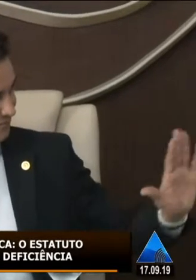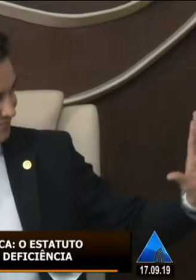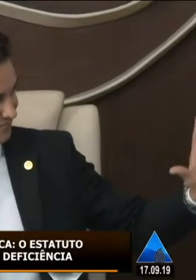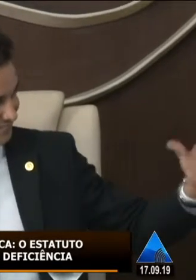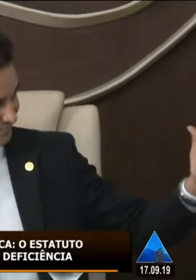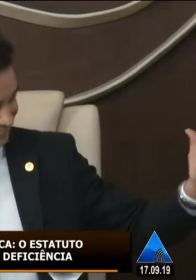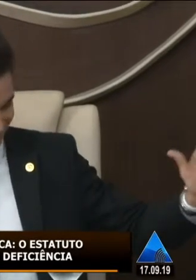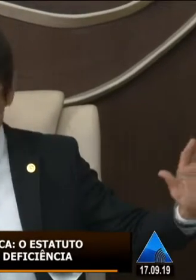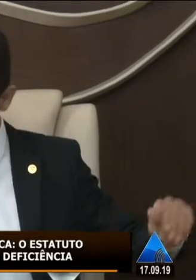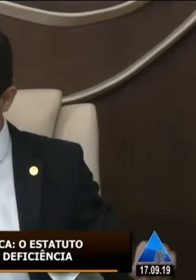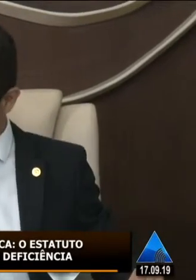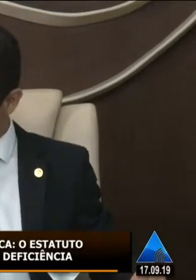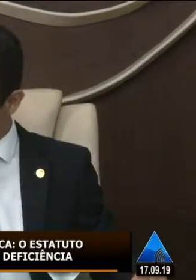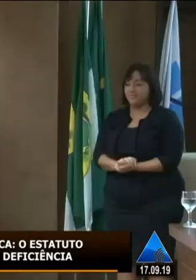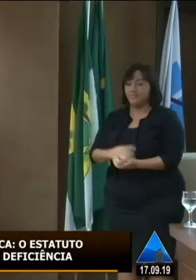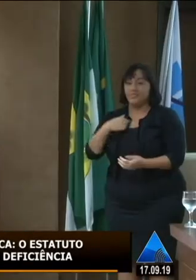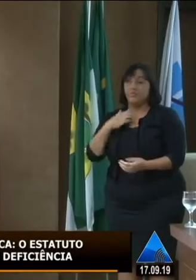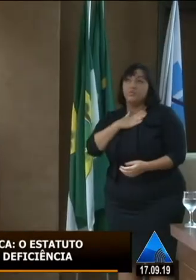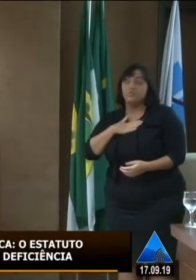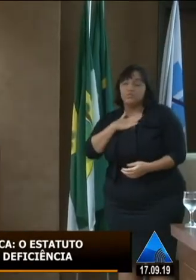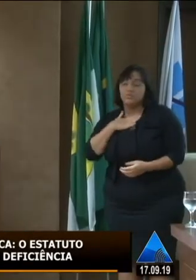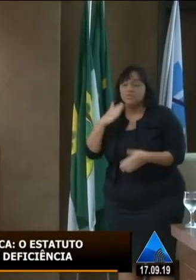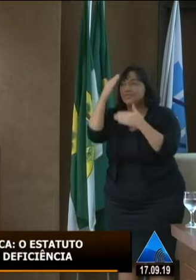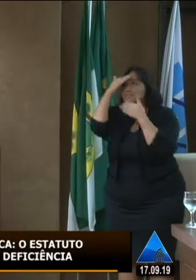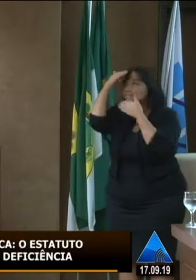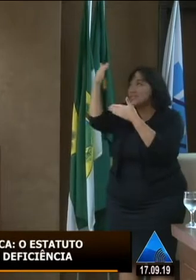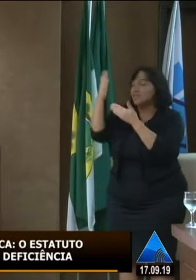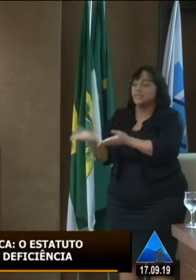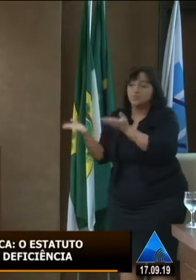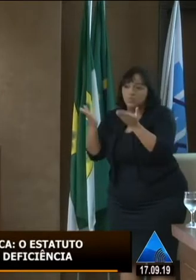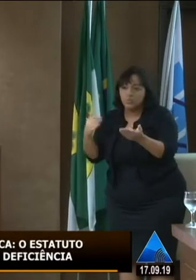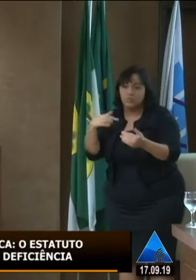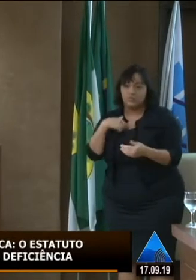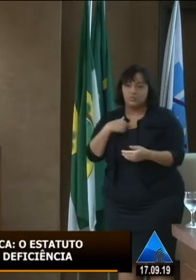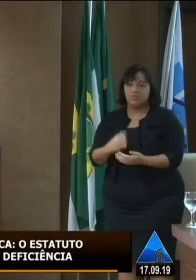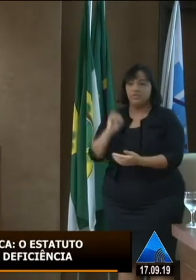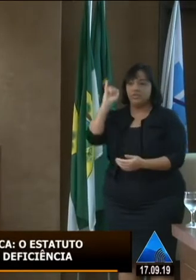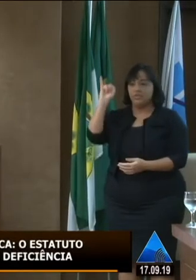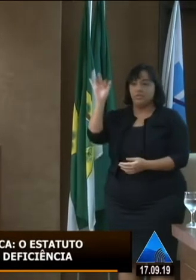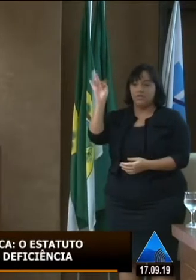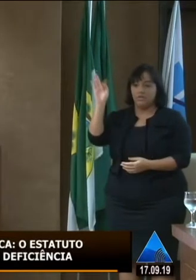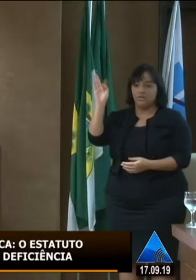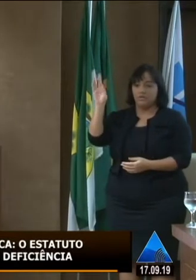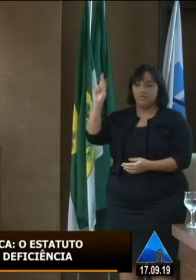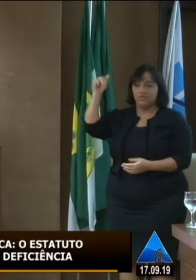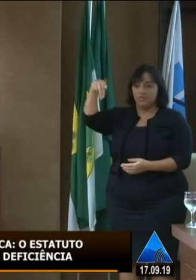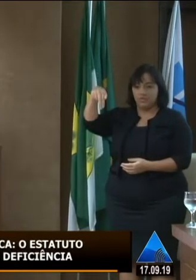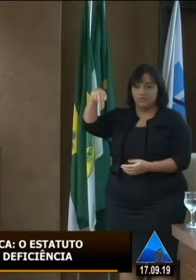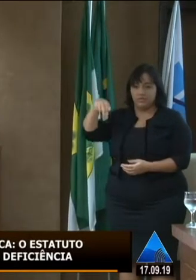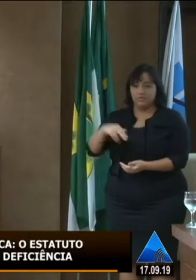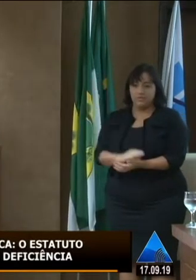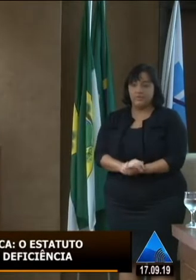todas. gostaria de iniciar agradecendo o convite ao IFRN, instituição que eu estou